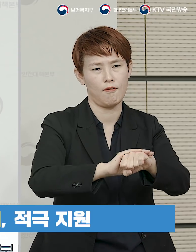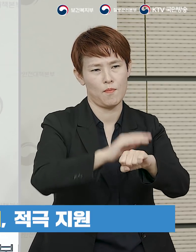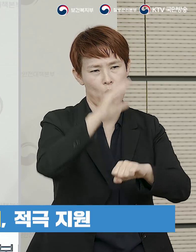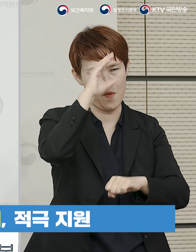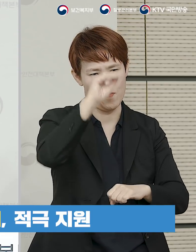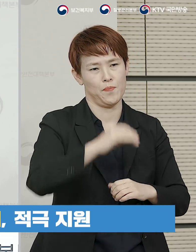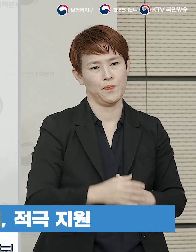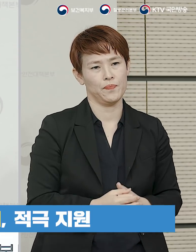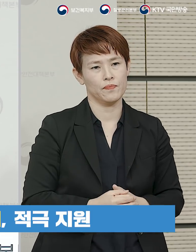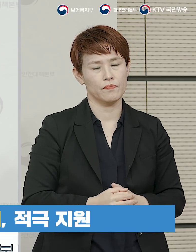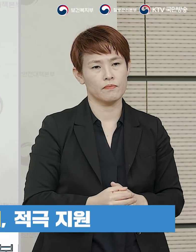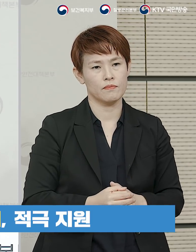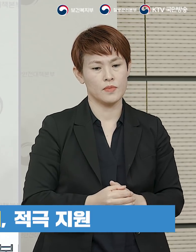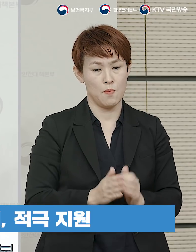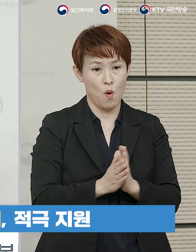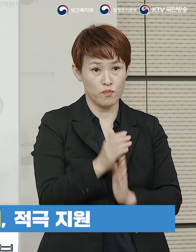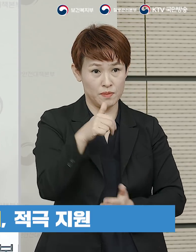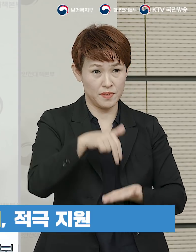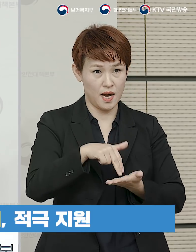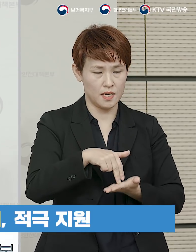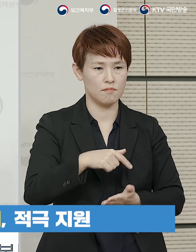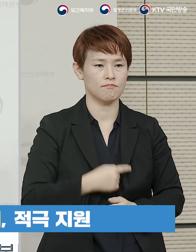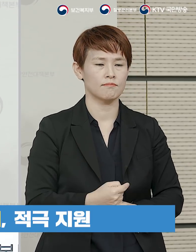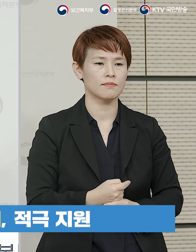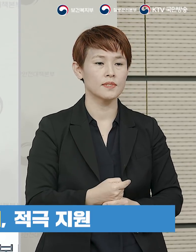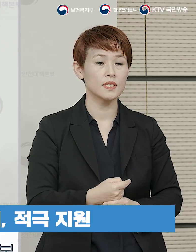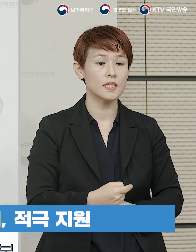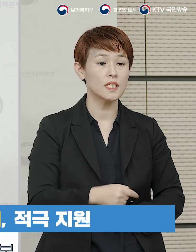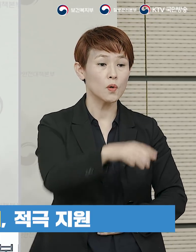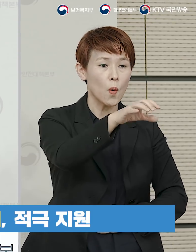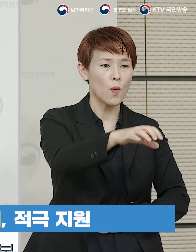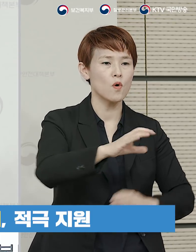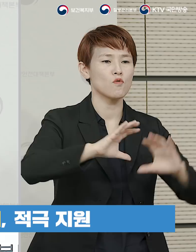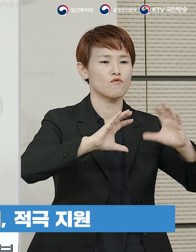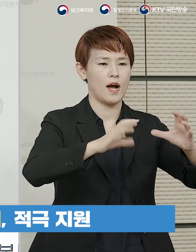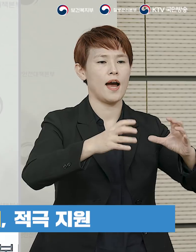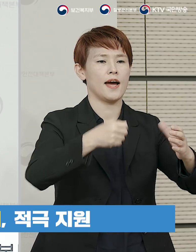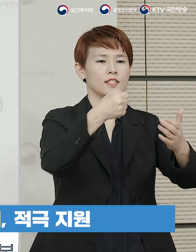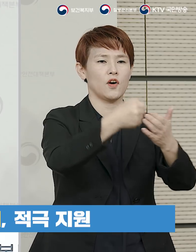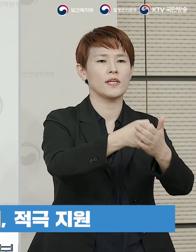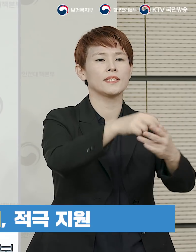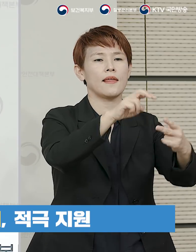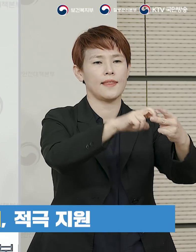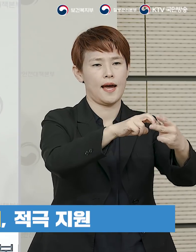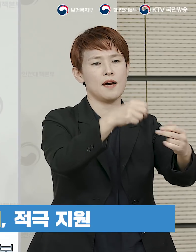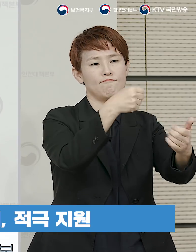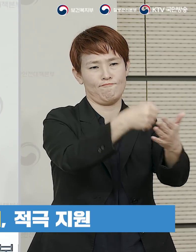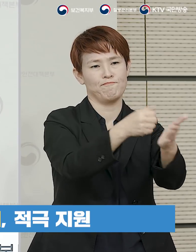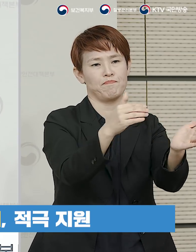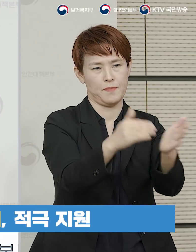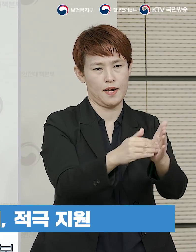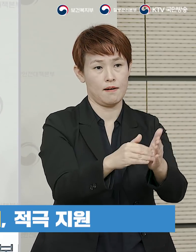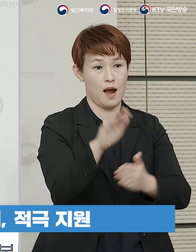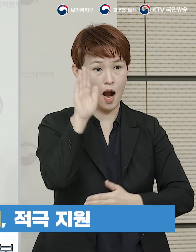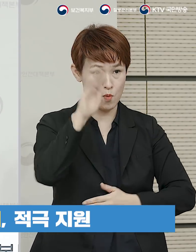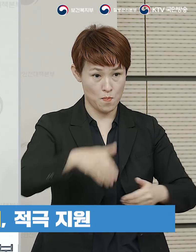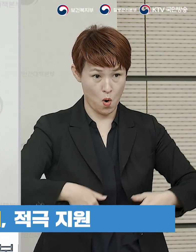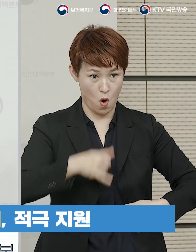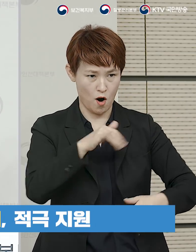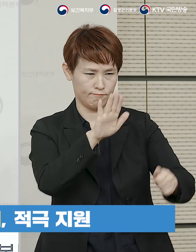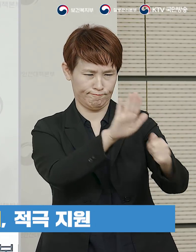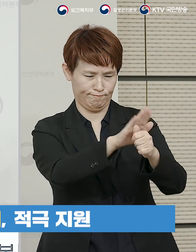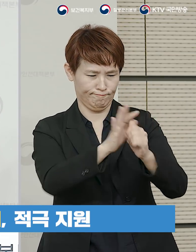모범사례로 평가되며 중대본은 이 시설을 오늘 국가지정센터로 지정전환하고 향후 필요한